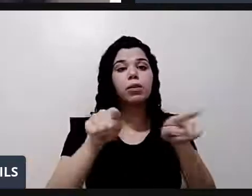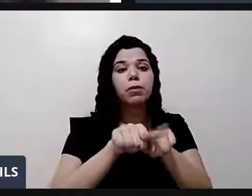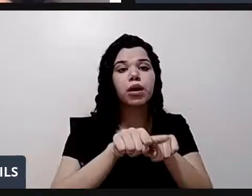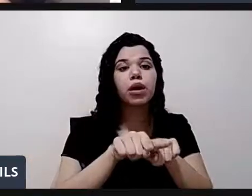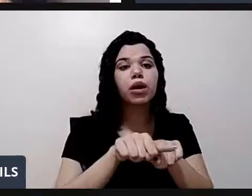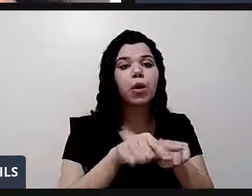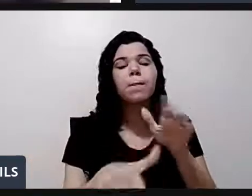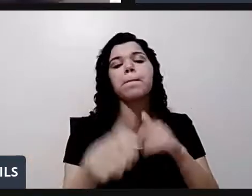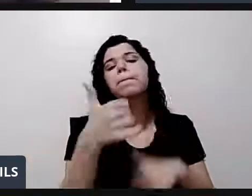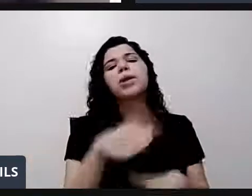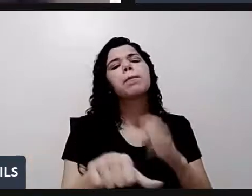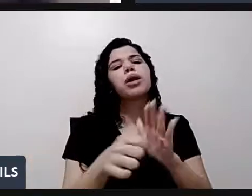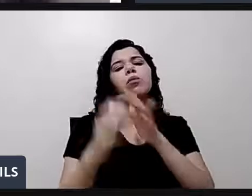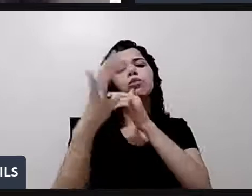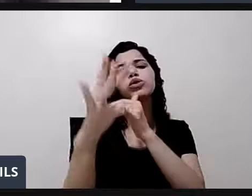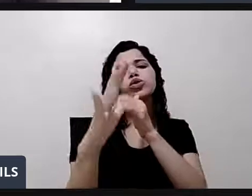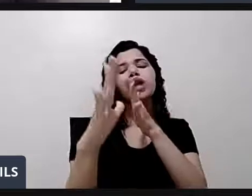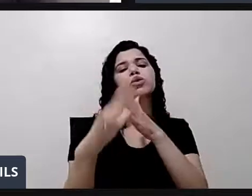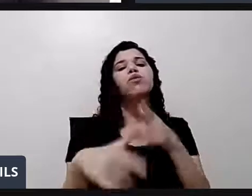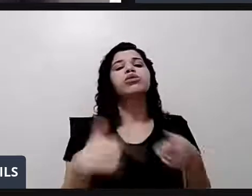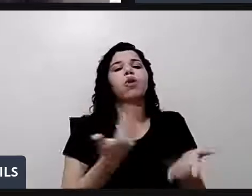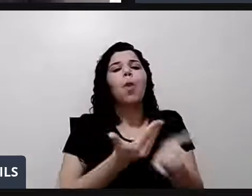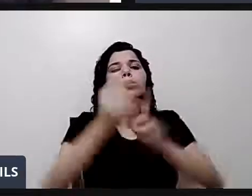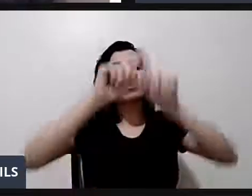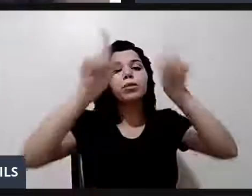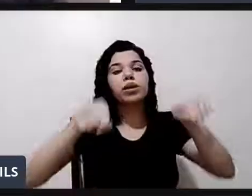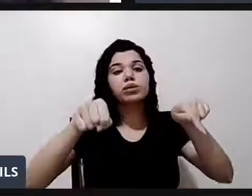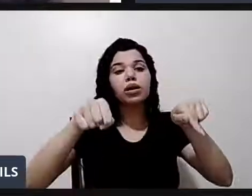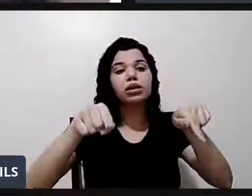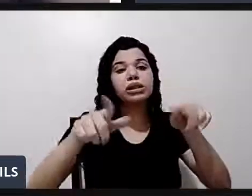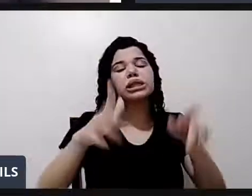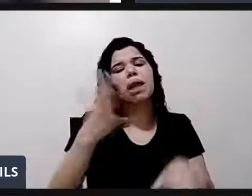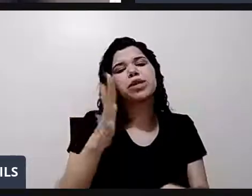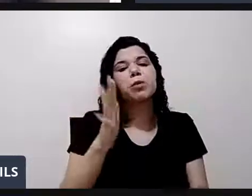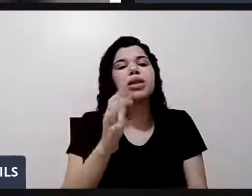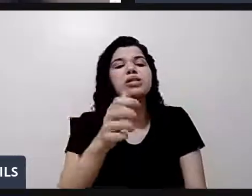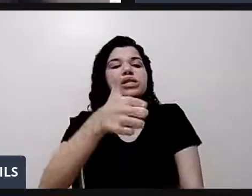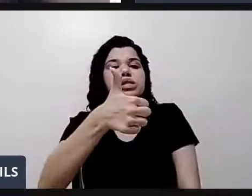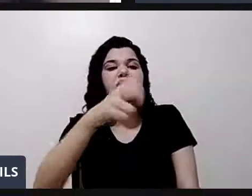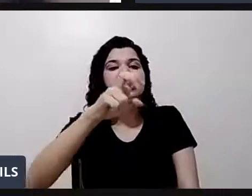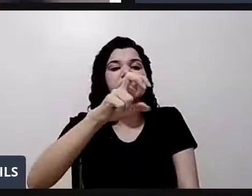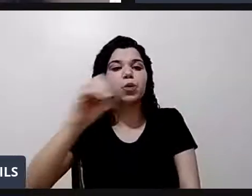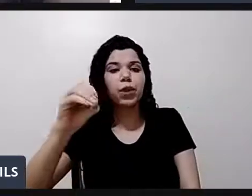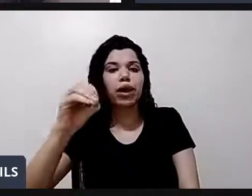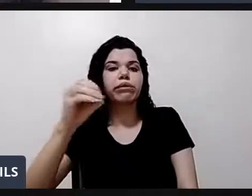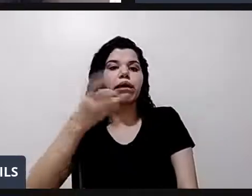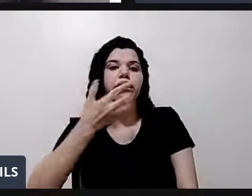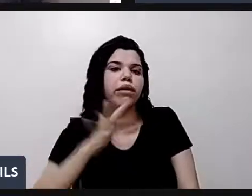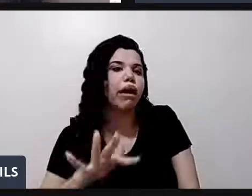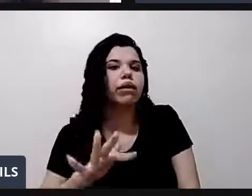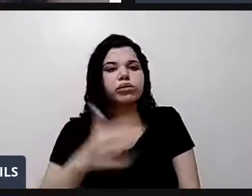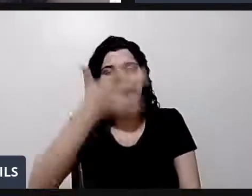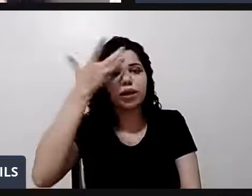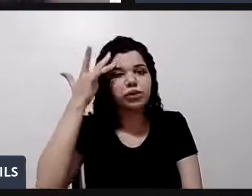E daí, começamos o projeto. Hoje, atendemos 150 pessoas, crianças. A ideia é de formação, de